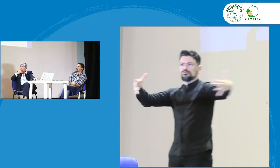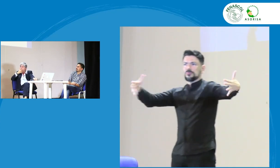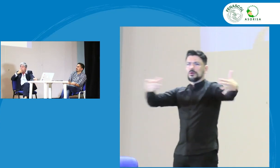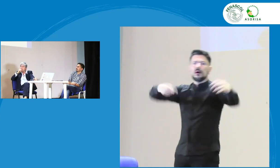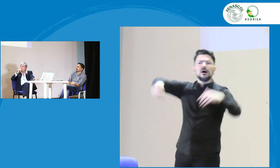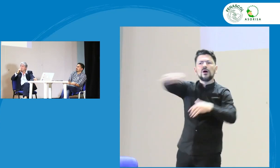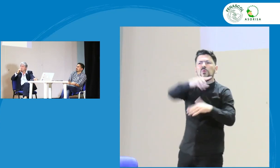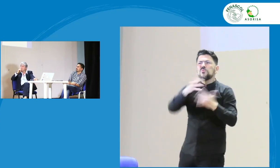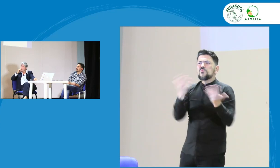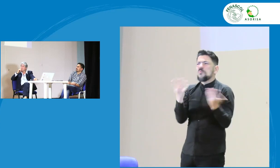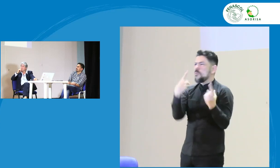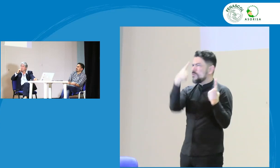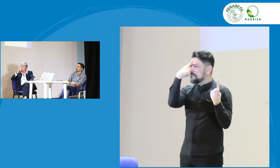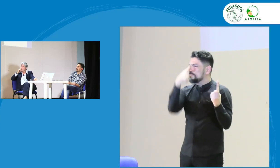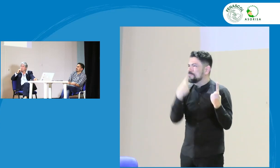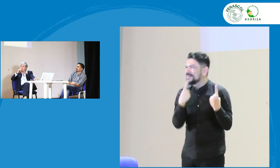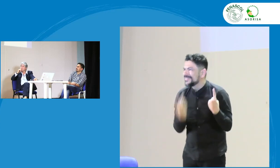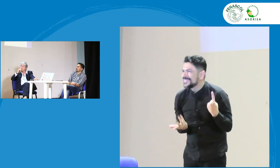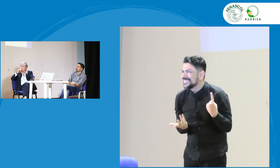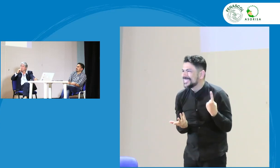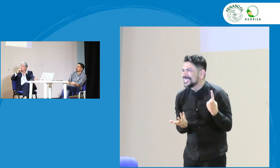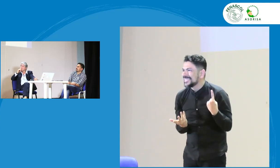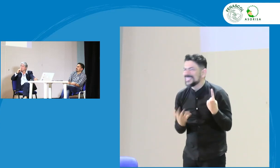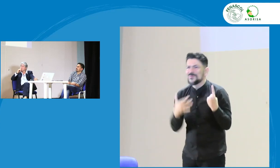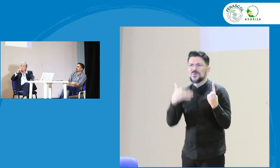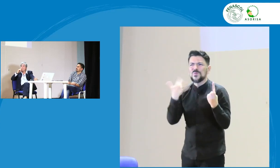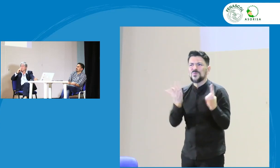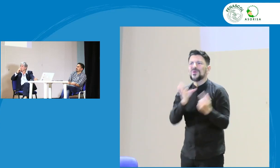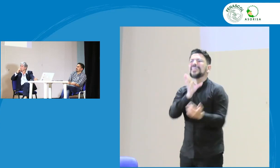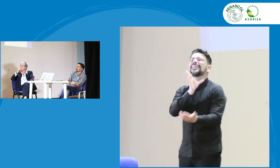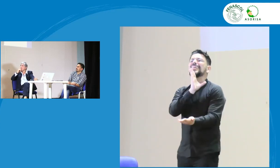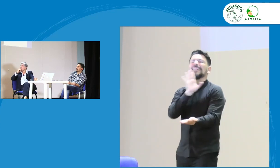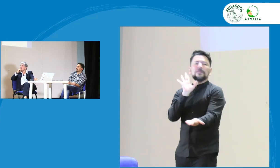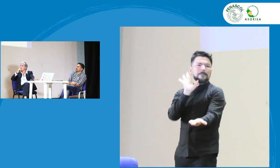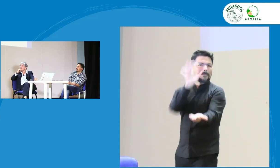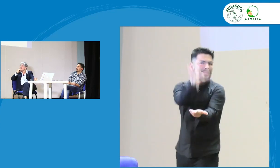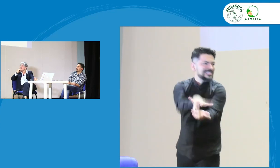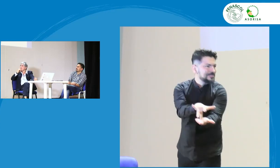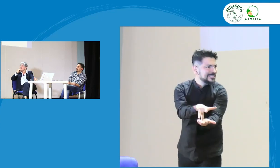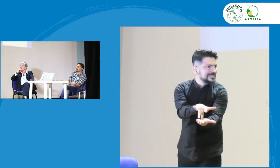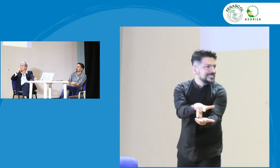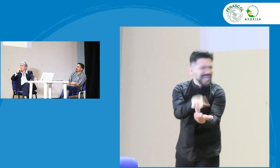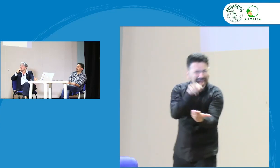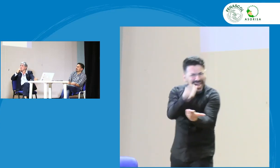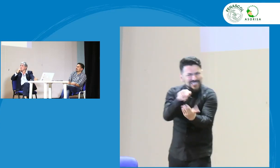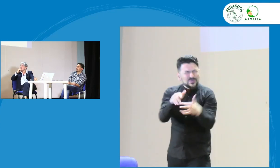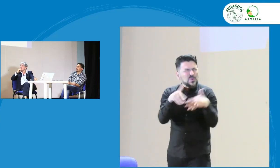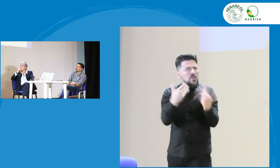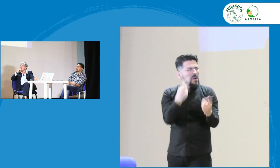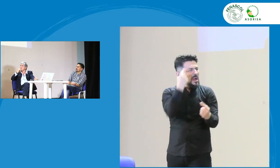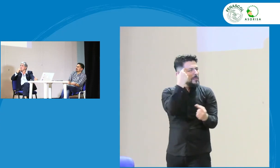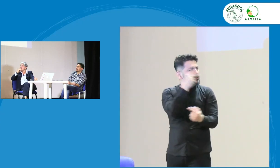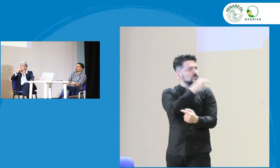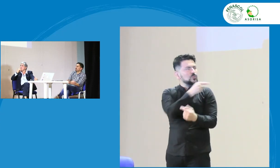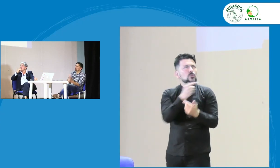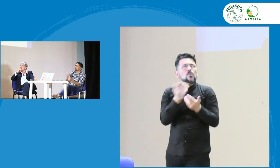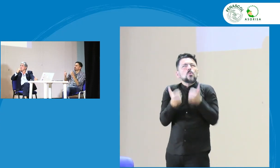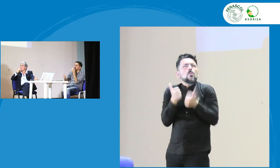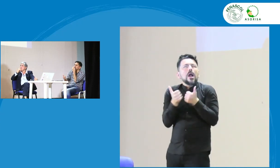de pronto, todo este tema, pero queremos saber, ¿quién participa? o sea, no sé ustedes qué perfiles se